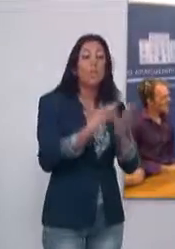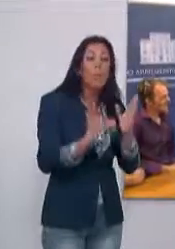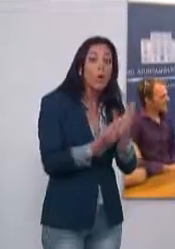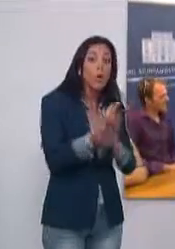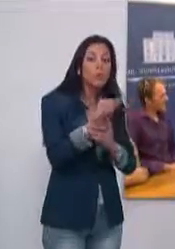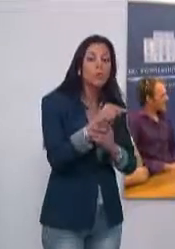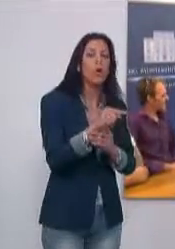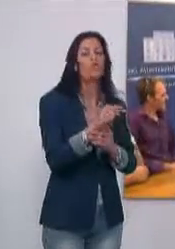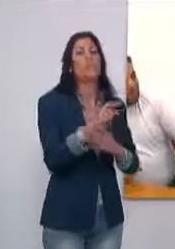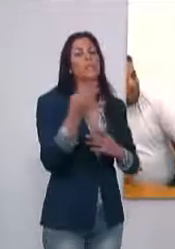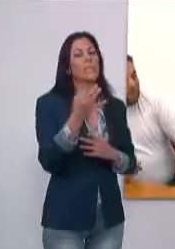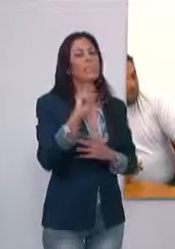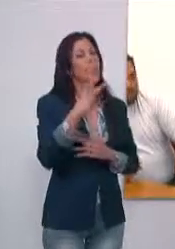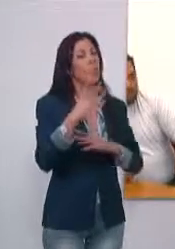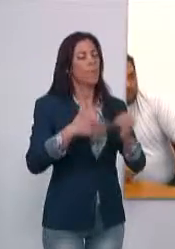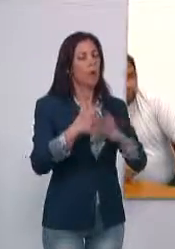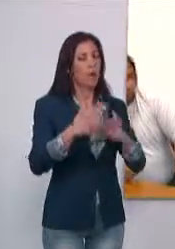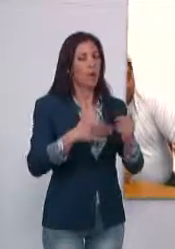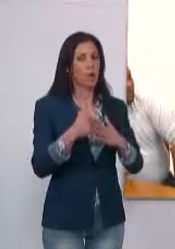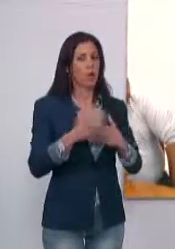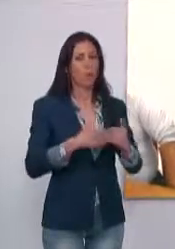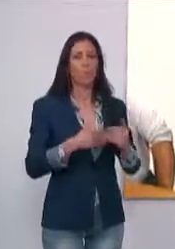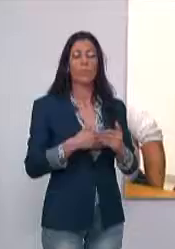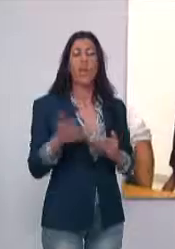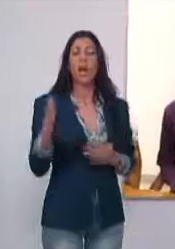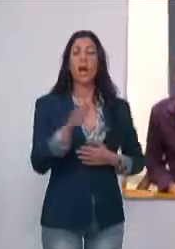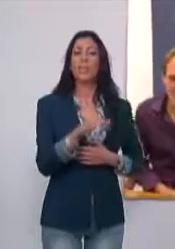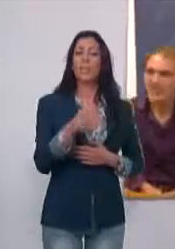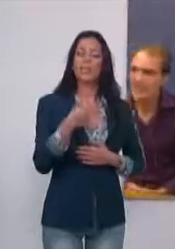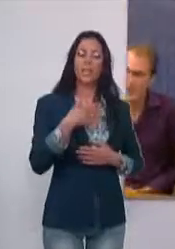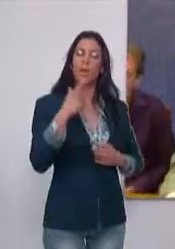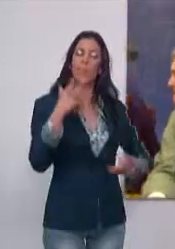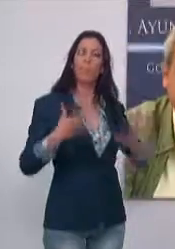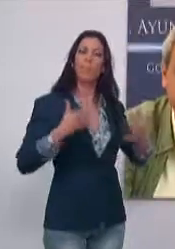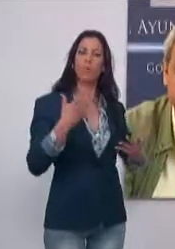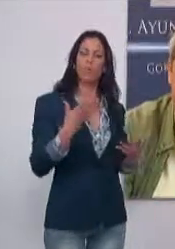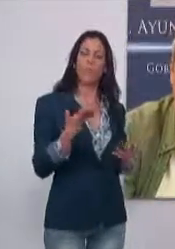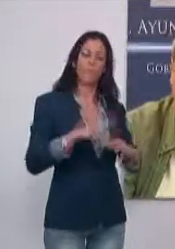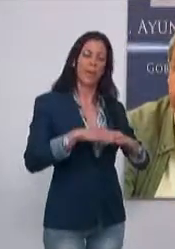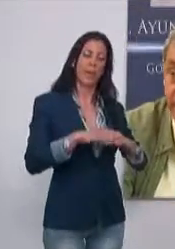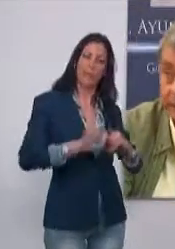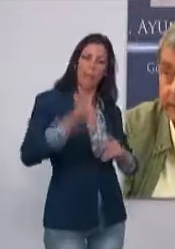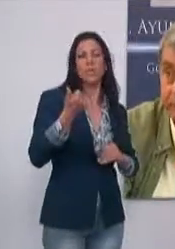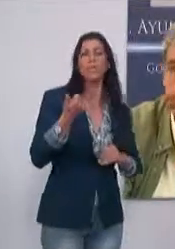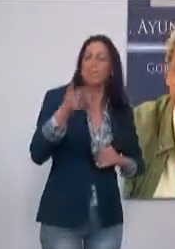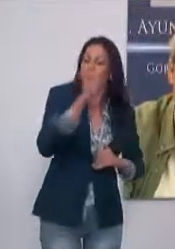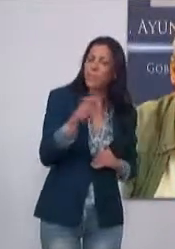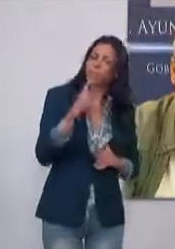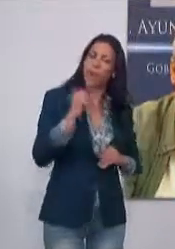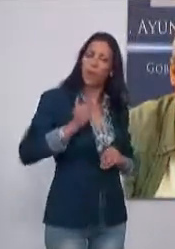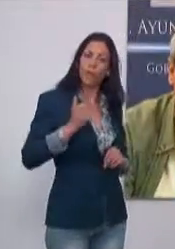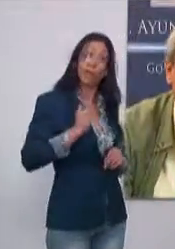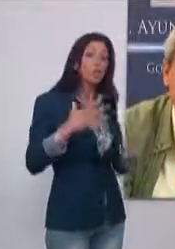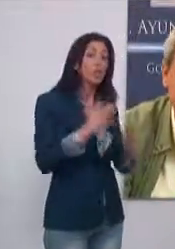requisito de que los productos que brinde sean de segunda mano. Se trata, añade el Edil, de impulsar esta